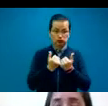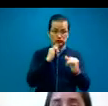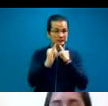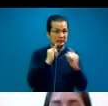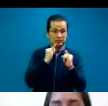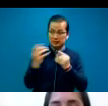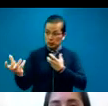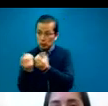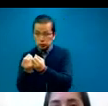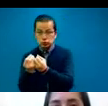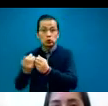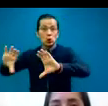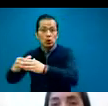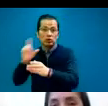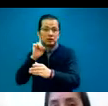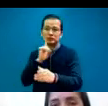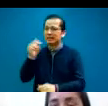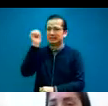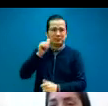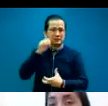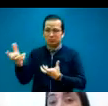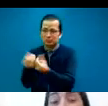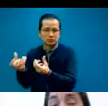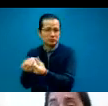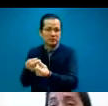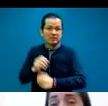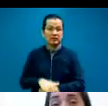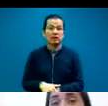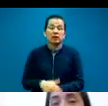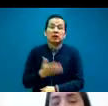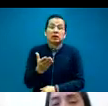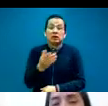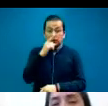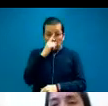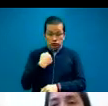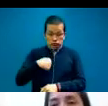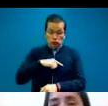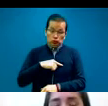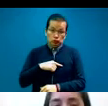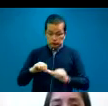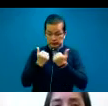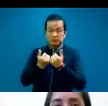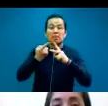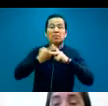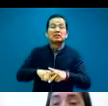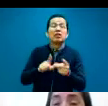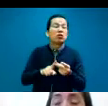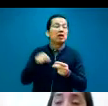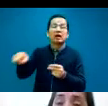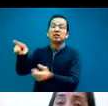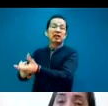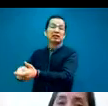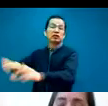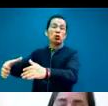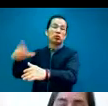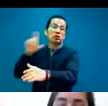sorda y nuestra asociación, como nace en el seno de la comunidad sorda y seguimos el